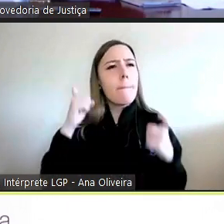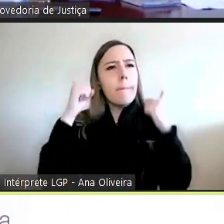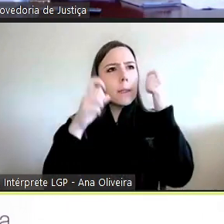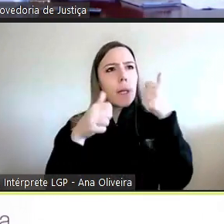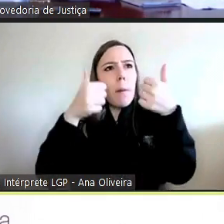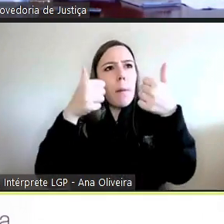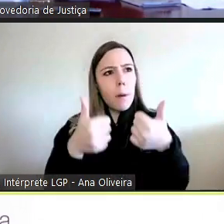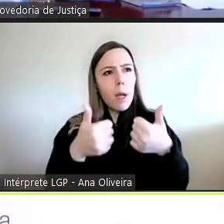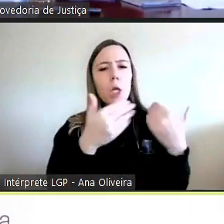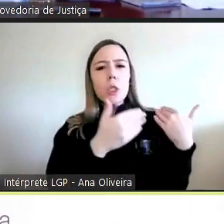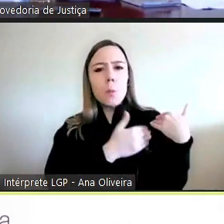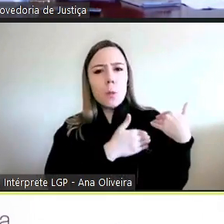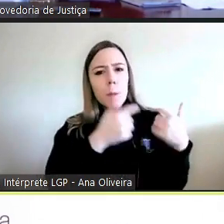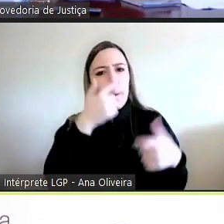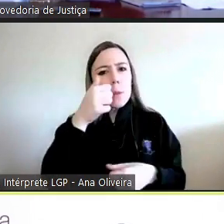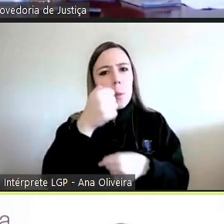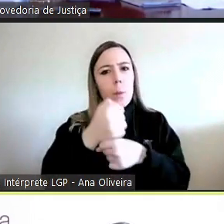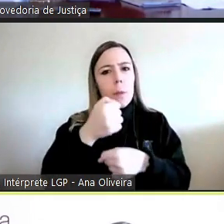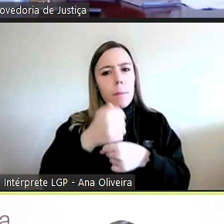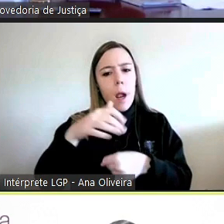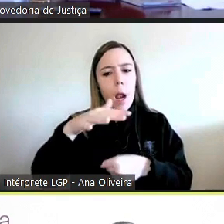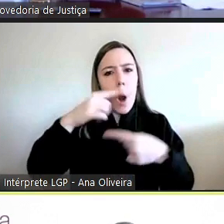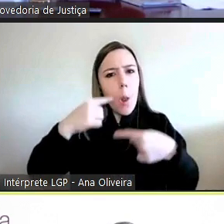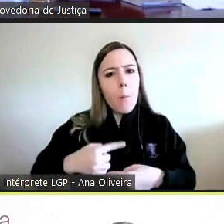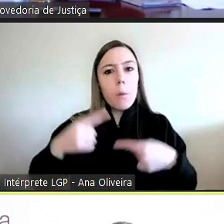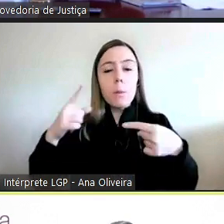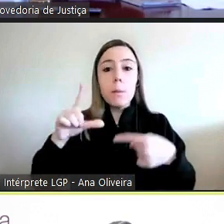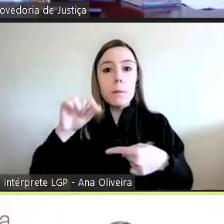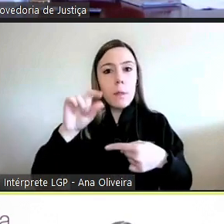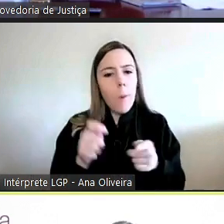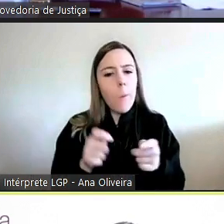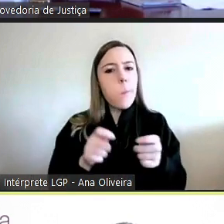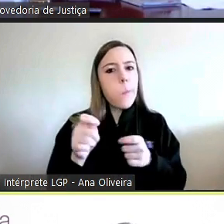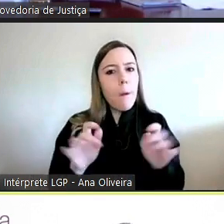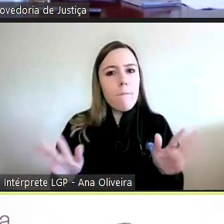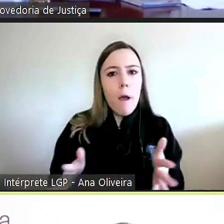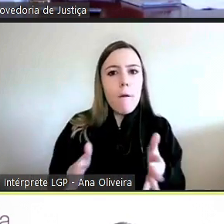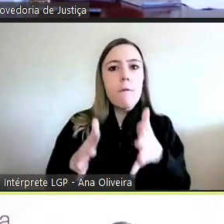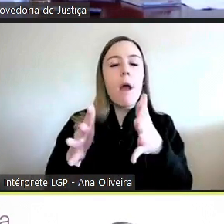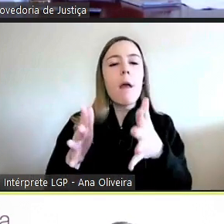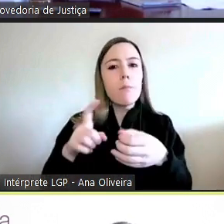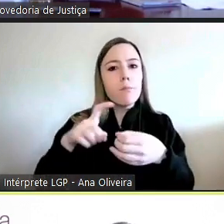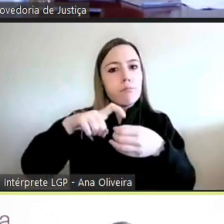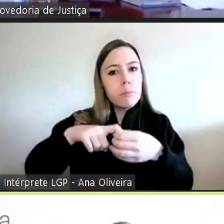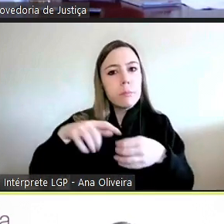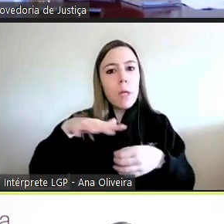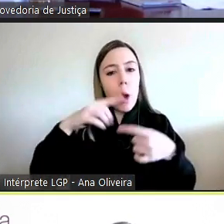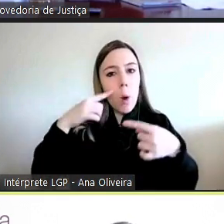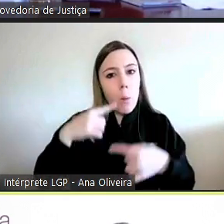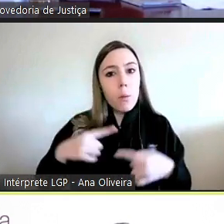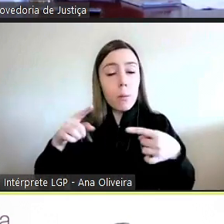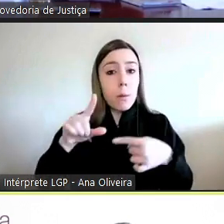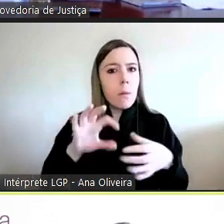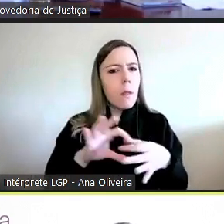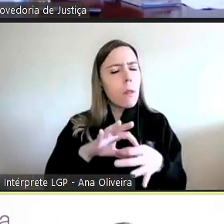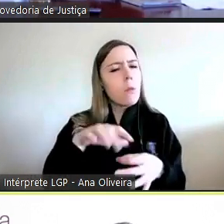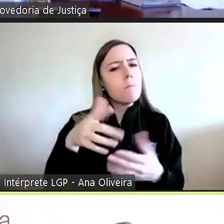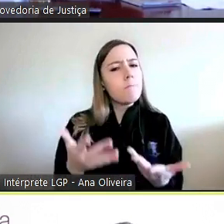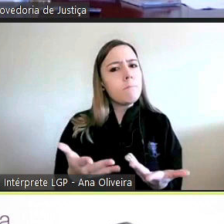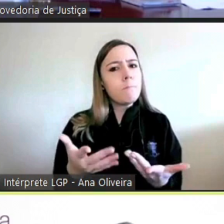públicas enquanto agente promotor da vinculação da administração pública a estes endirizos daquilo que é o nosso